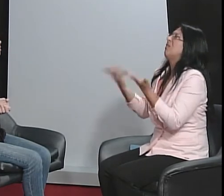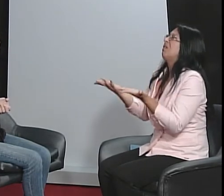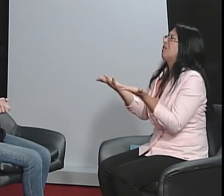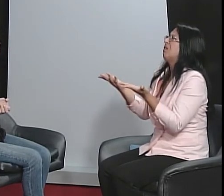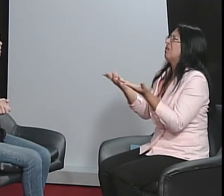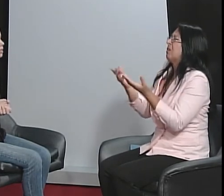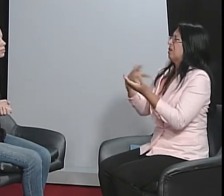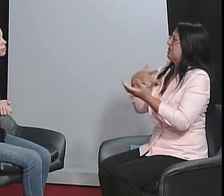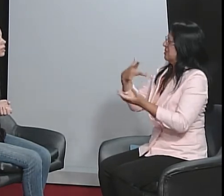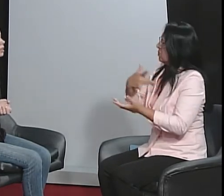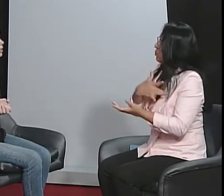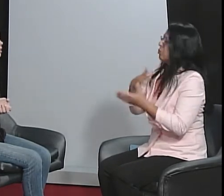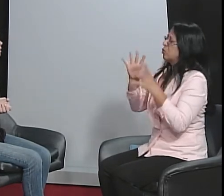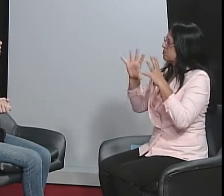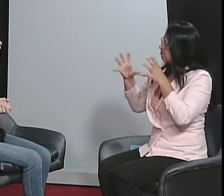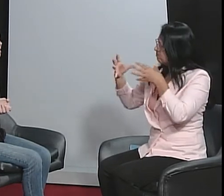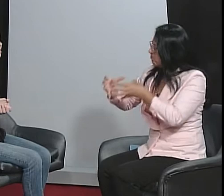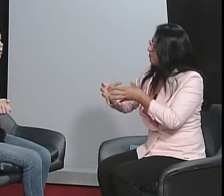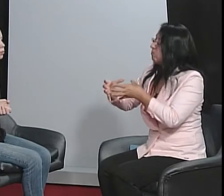educação, né? De saúde,